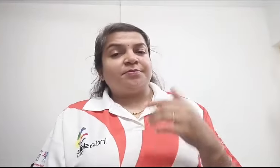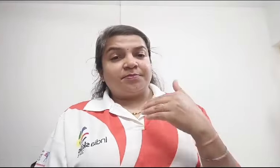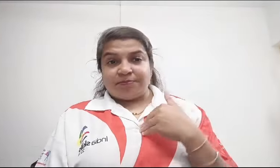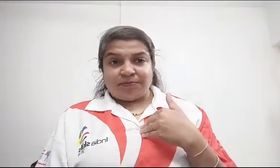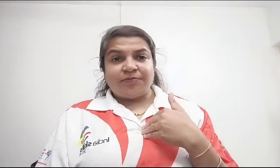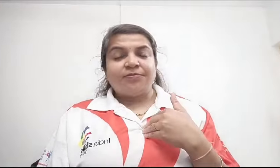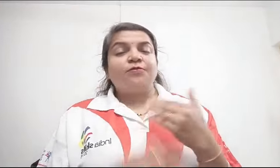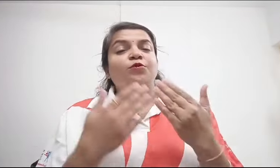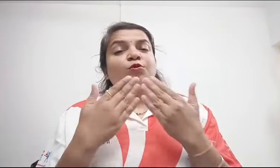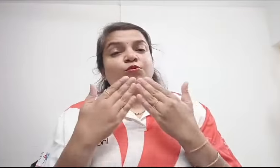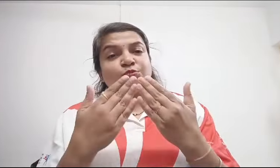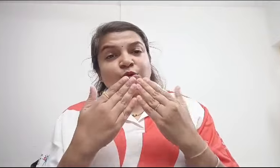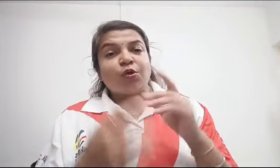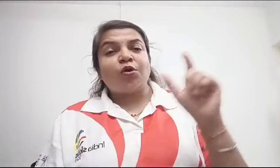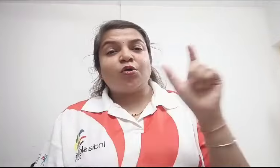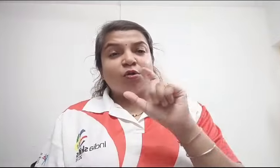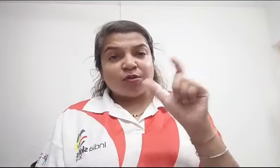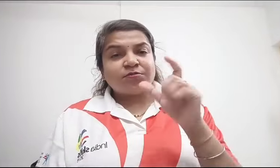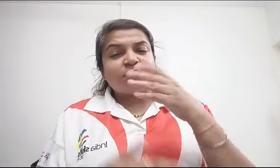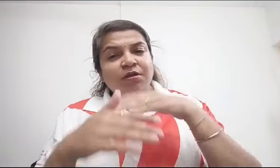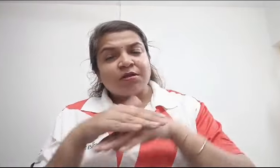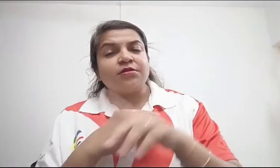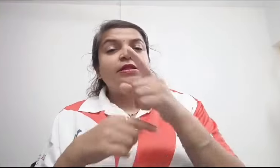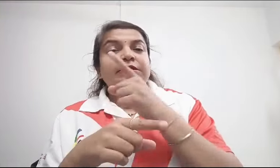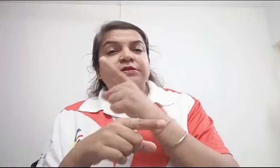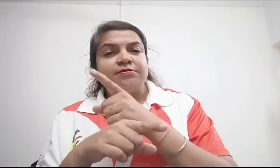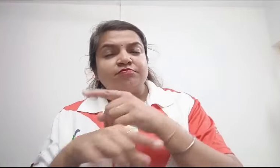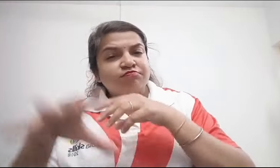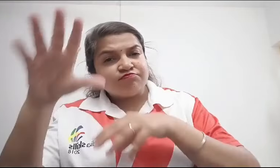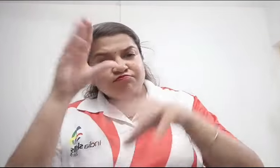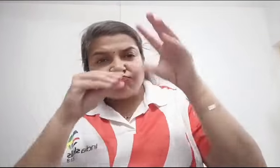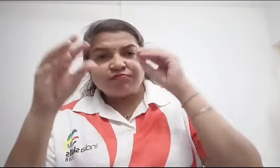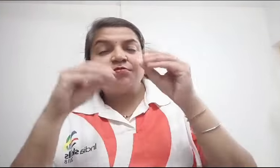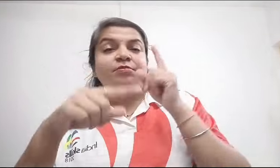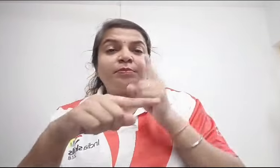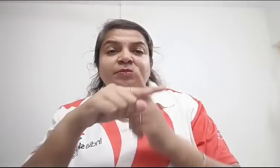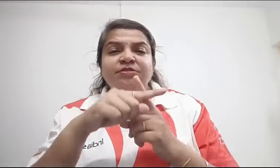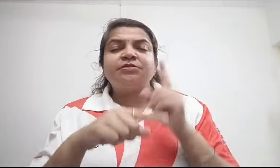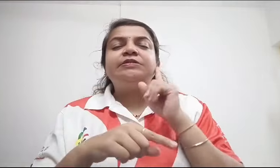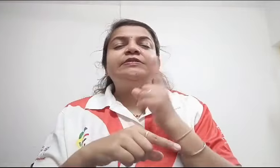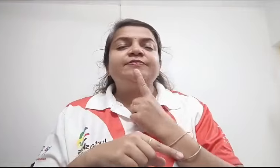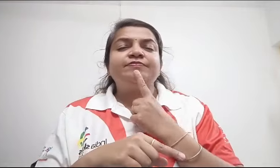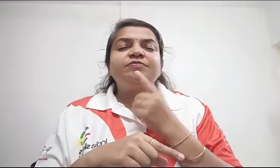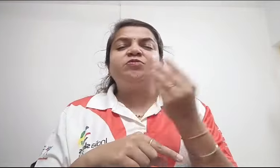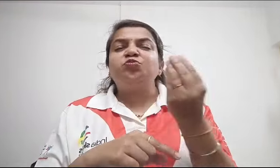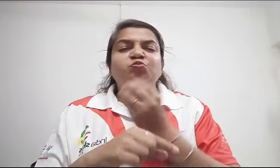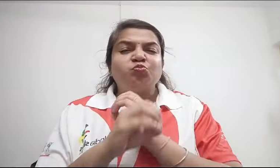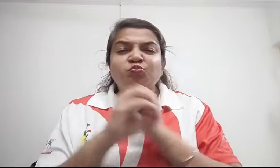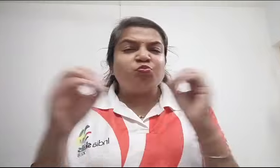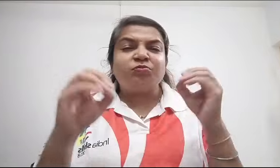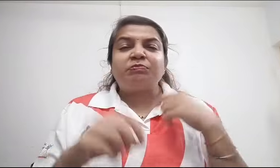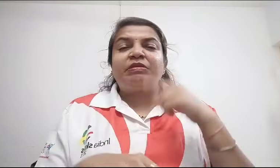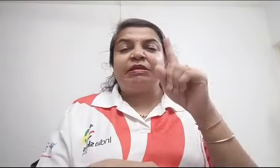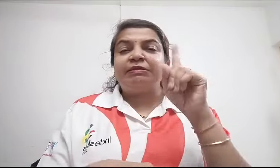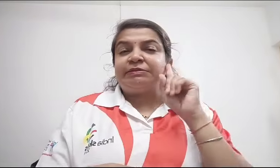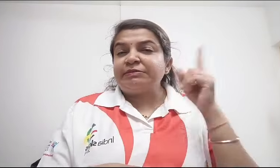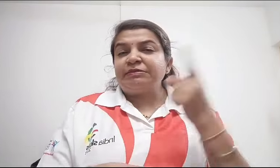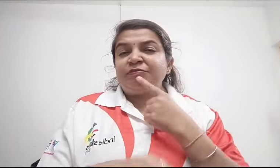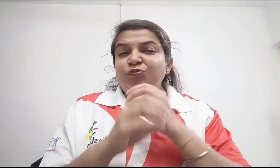आने के बाद मैंने सोच लिया कि मैं ऐसा कुछ काम करूँगी जो मुझे और मेरी फैमिली को प्राउड करें, मैंने कॉलेज